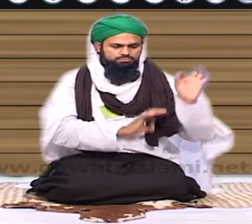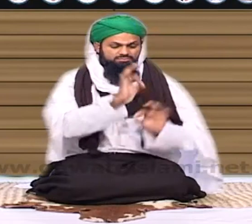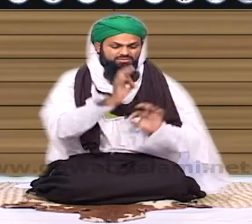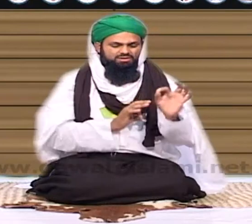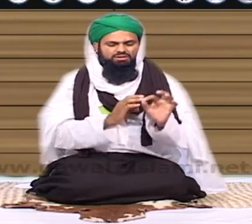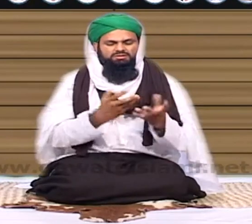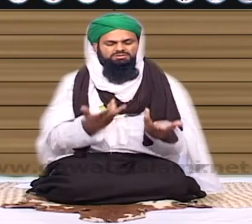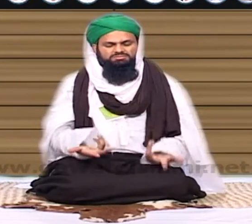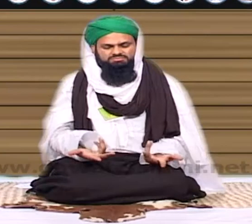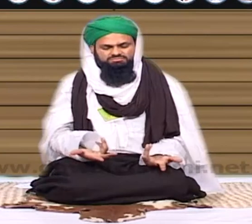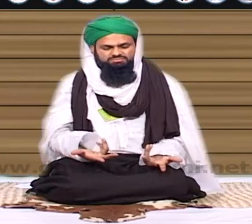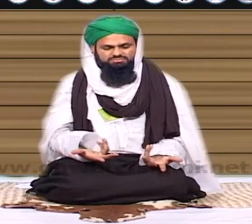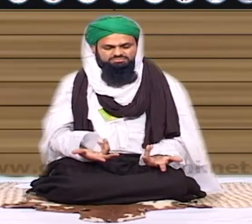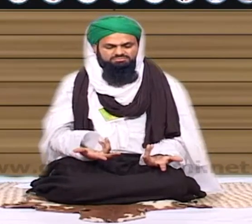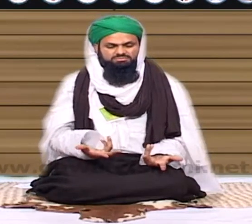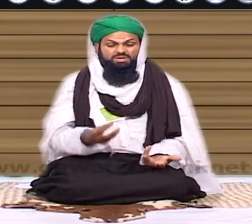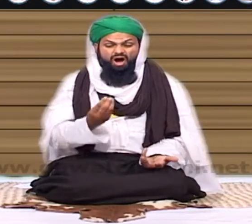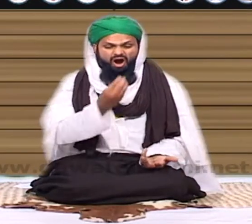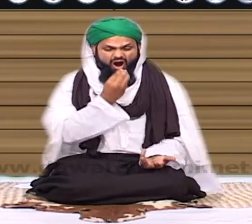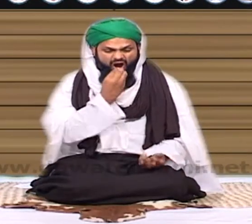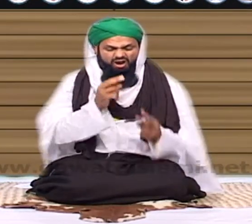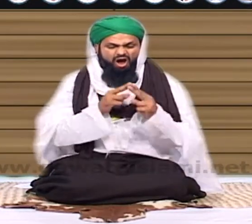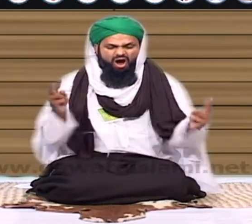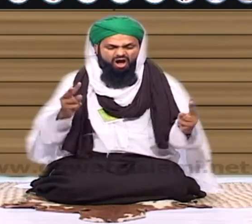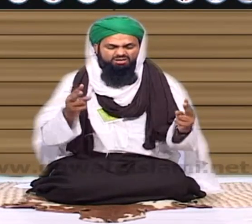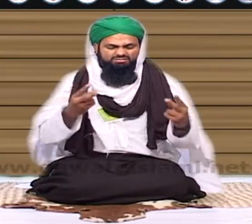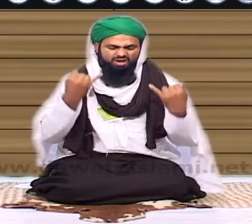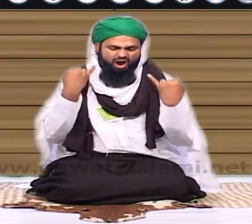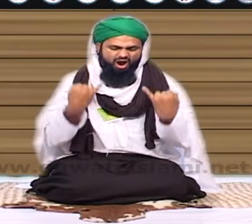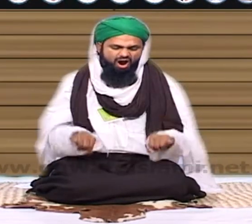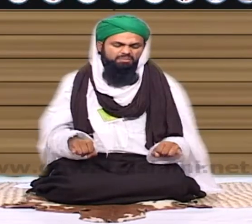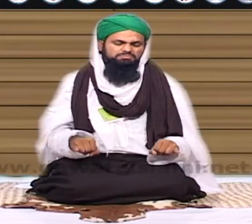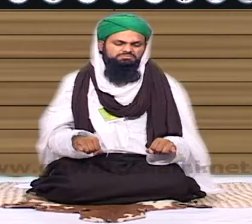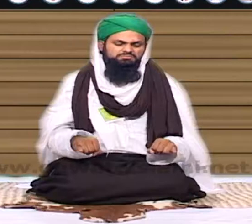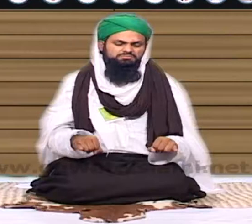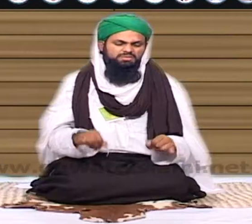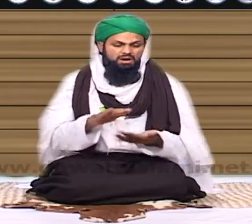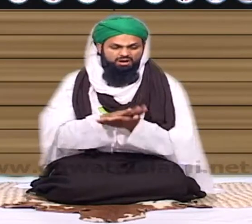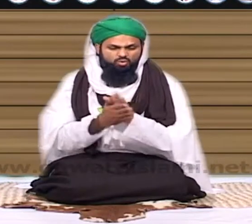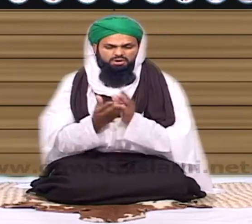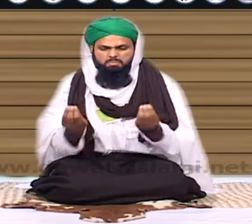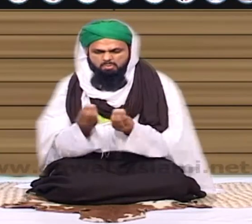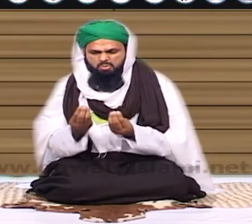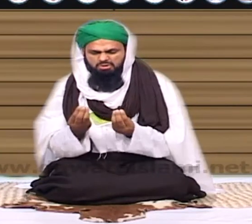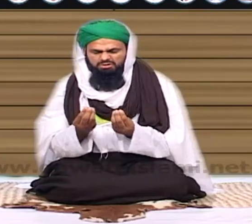رکھیں لیکن اب کریں کیا ہم کو کھانے کی عادت پڑ گئی تر نبالیں روکھی سوکھی میں گزارن